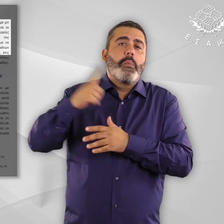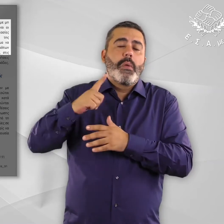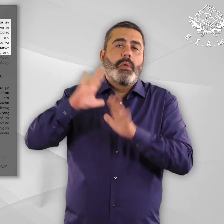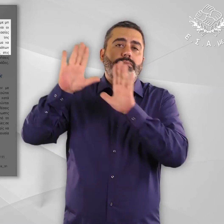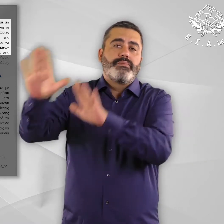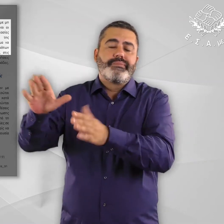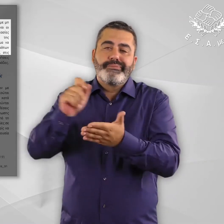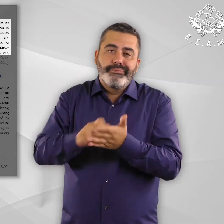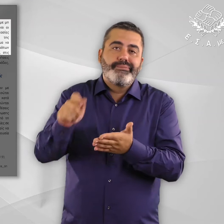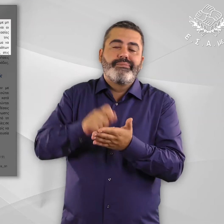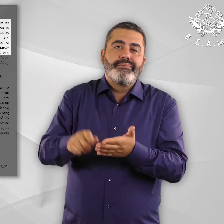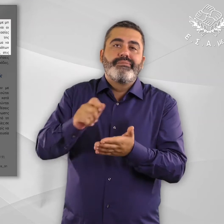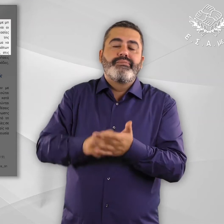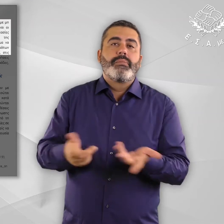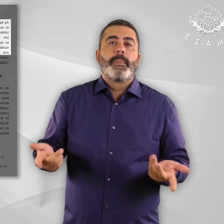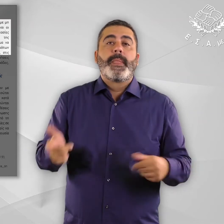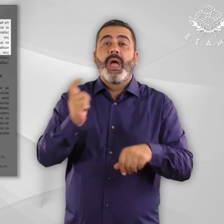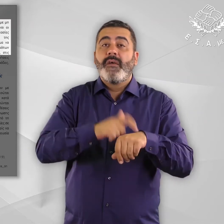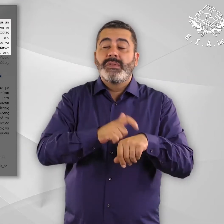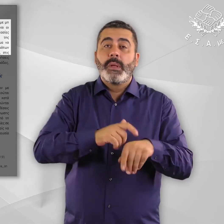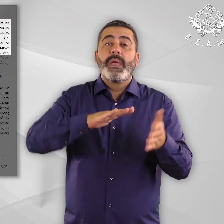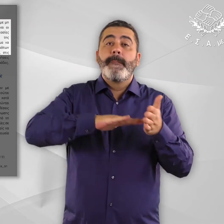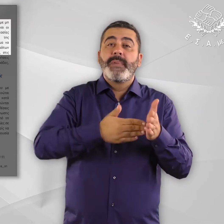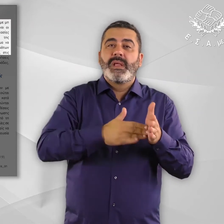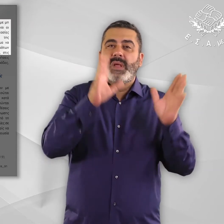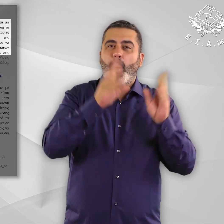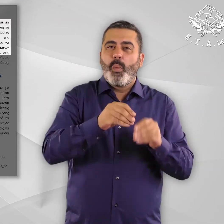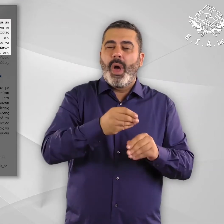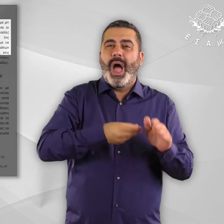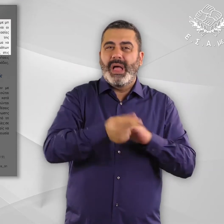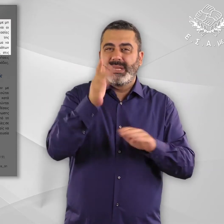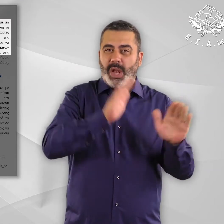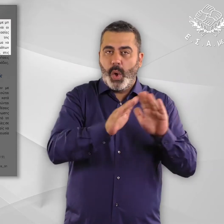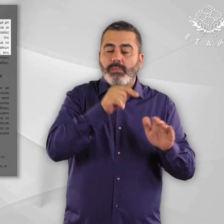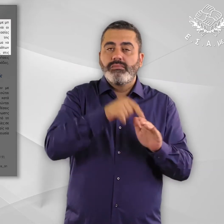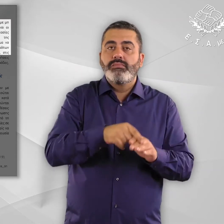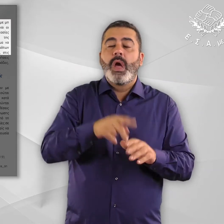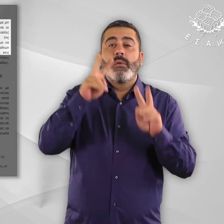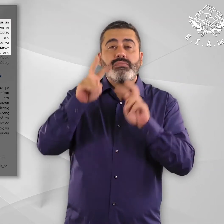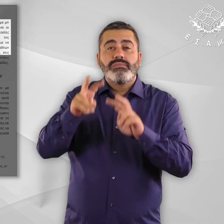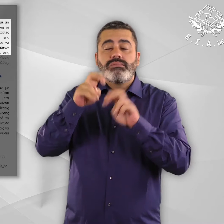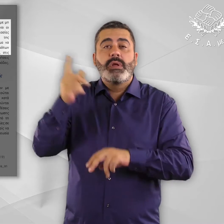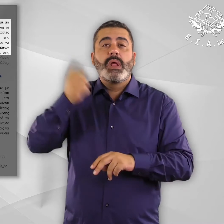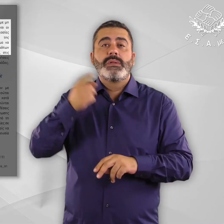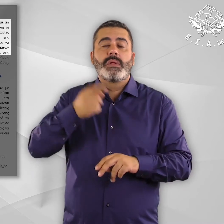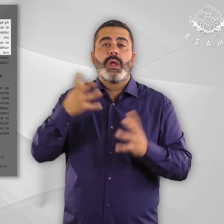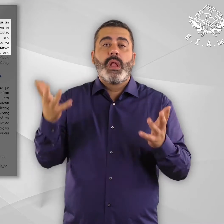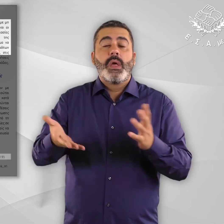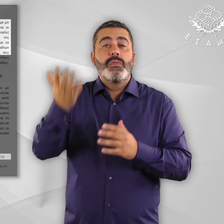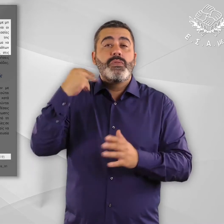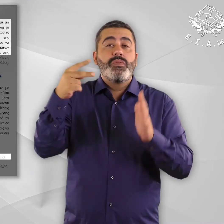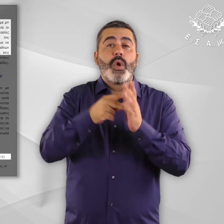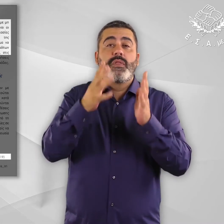υπηρεσίας ασύλου. Στις 28 Δευτέρου 2019 εκκρεμούσαν 61.570